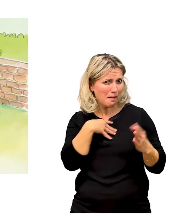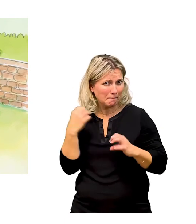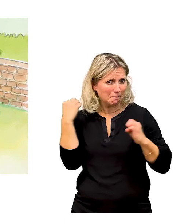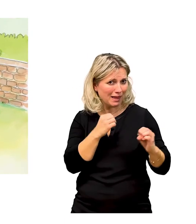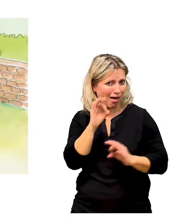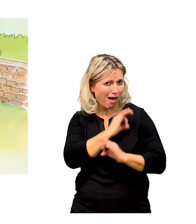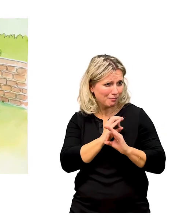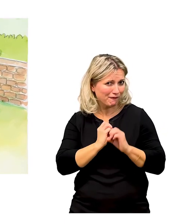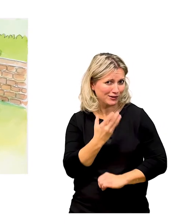auch frische Erdbeeren.